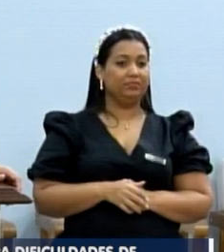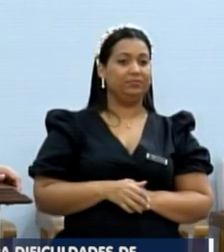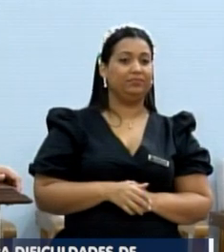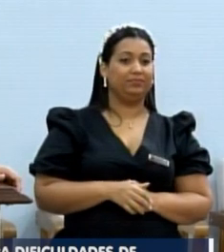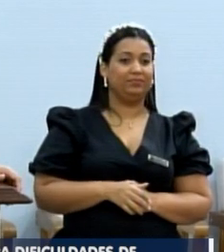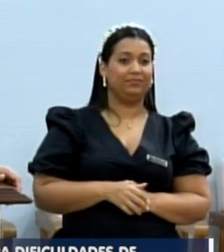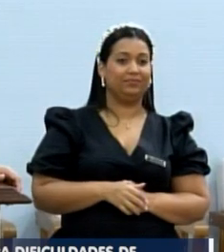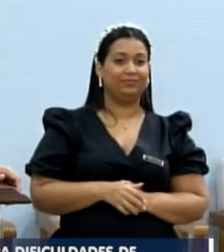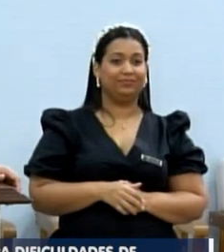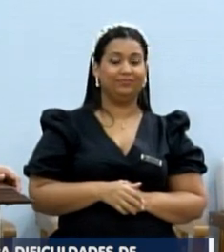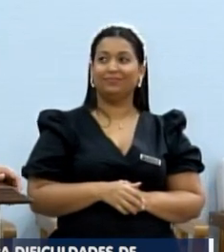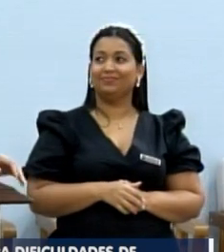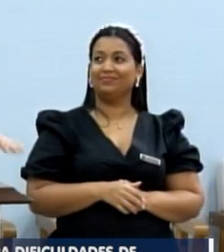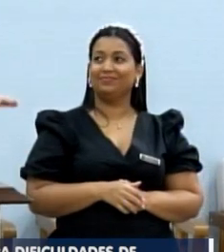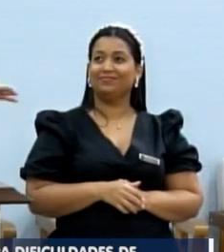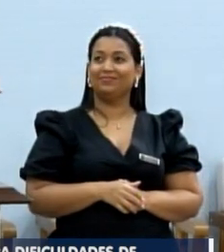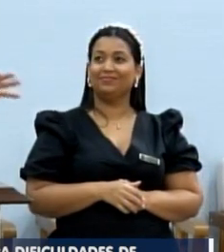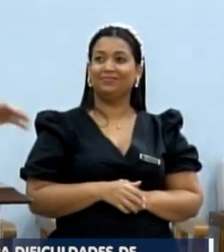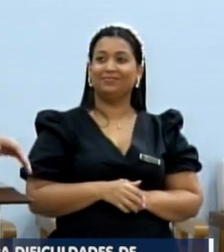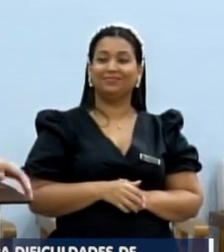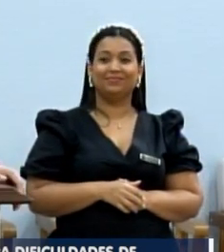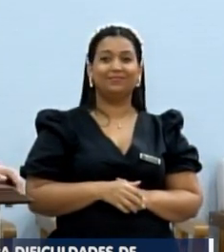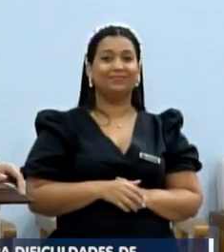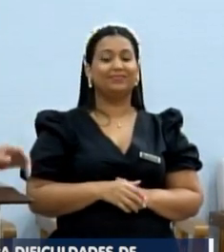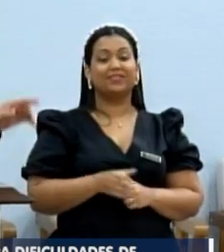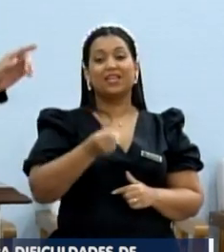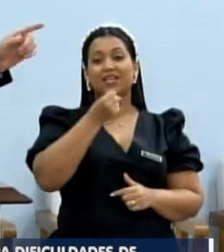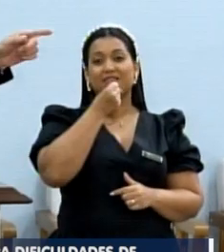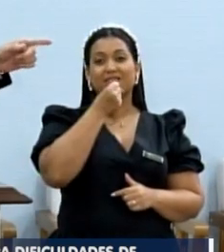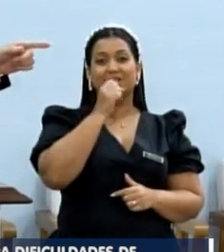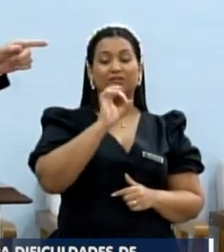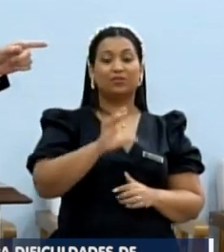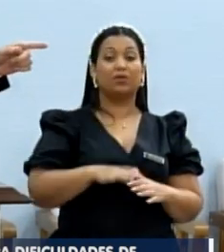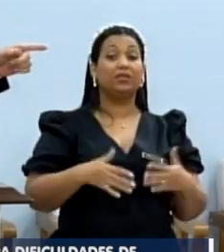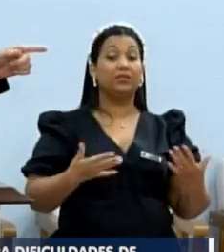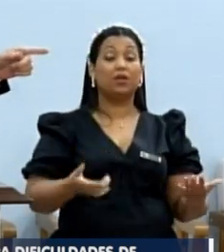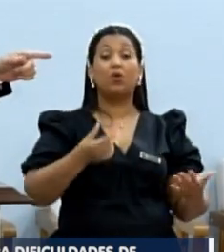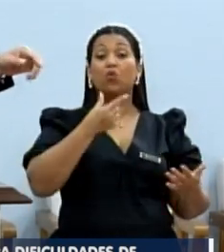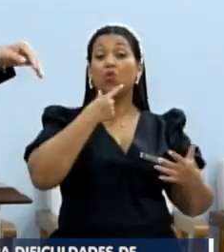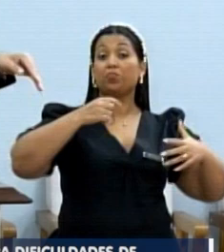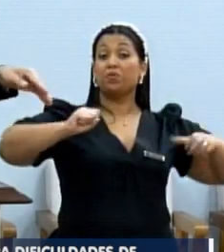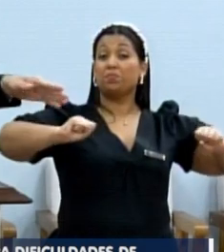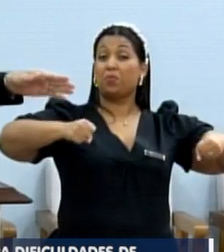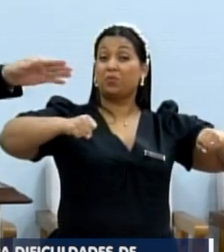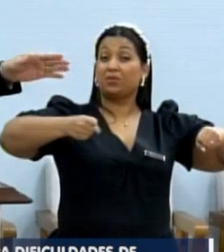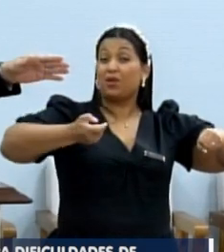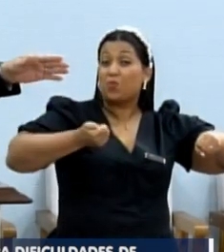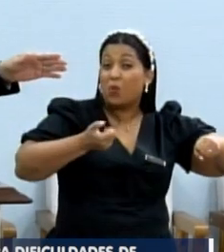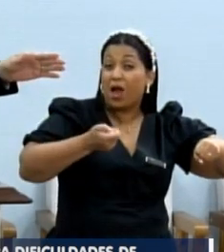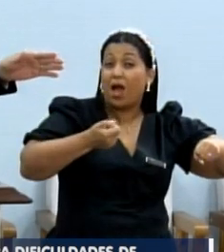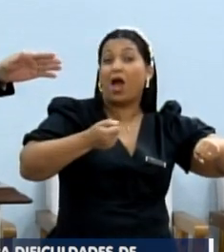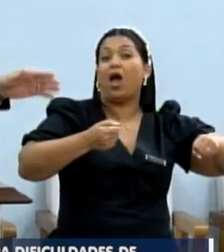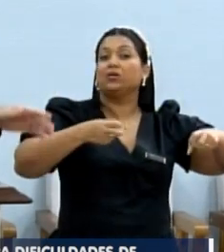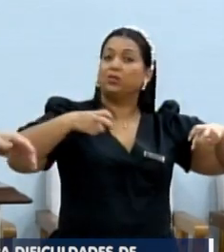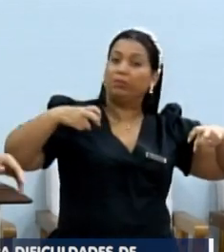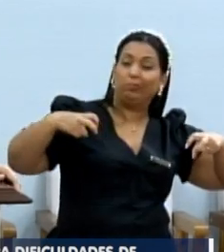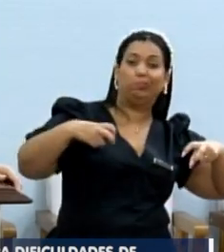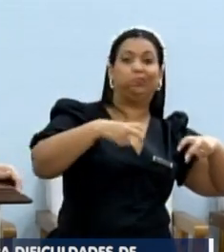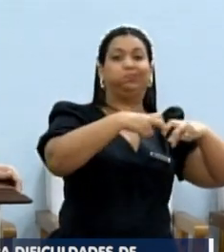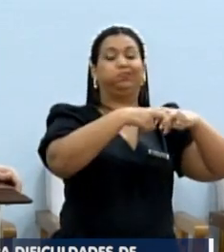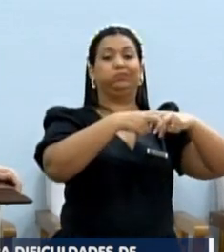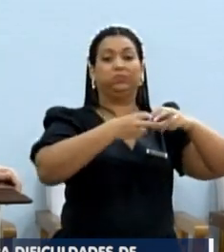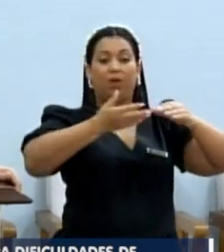você tá na Record? Aí eu acho que é um pouquinho ali, reportagem, né? E o motoqueiro quase que ele se acidentou naquelas